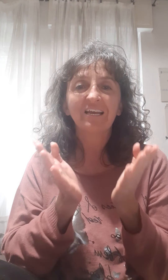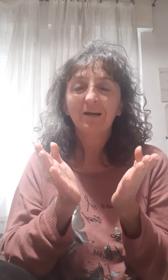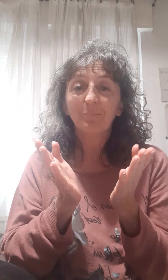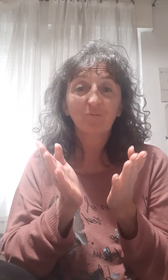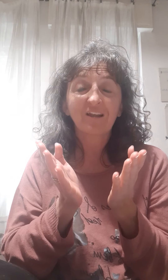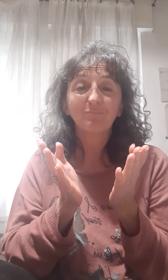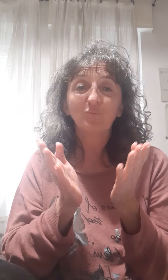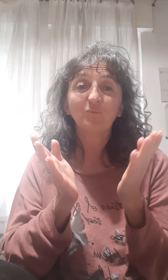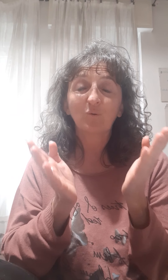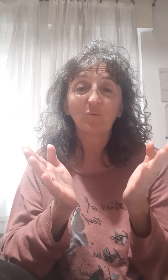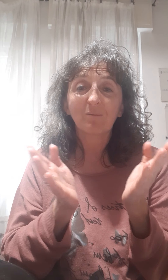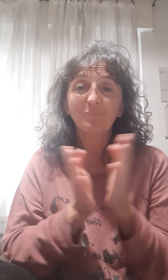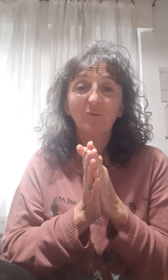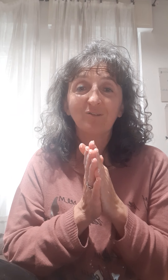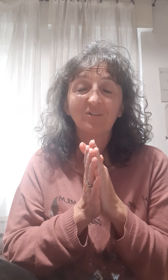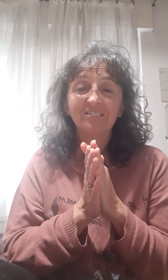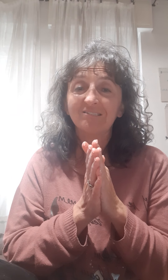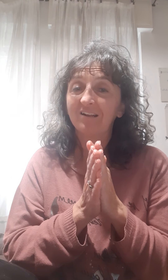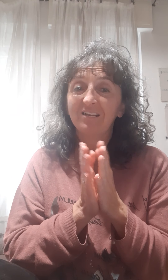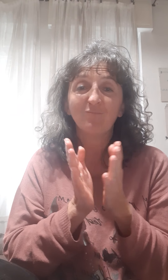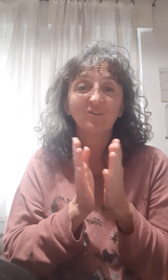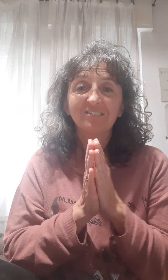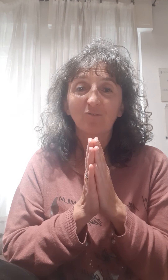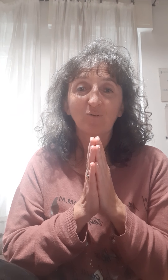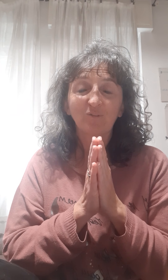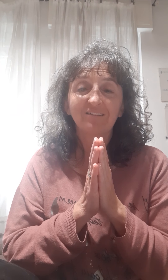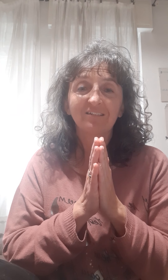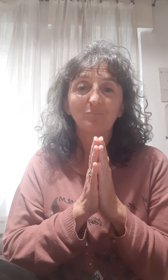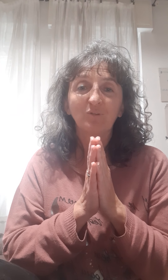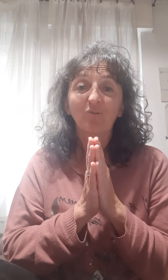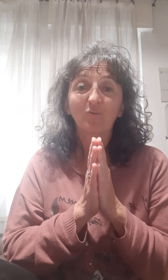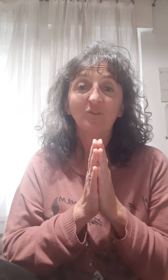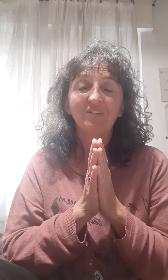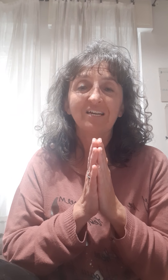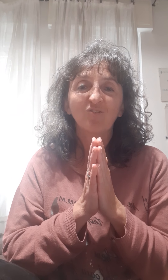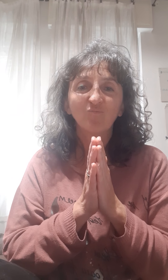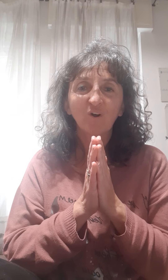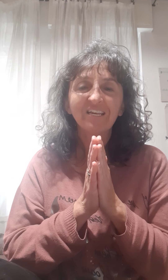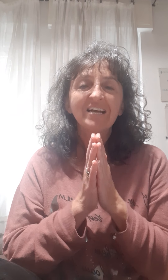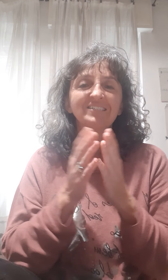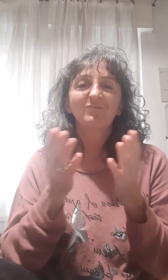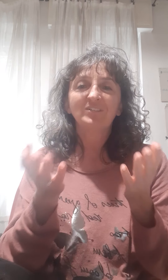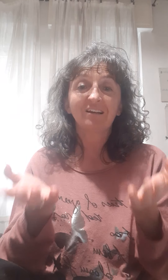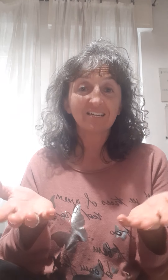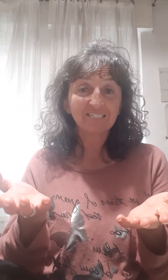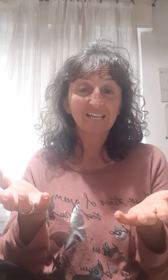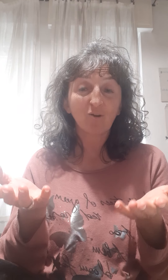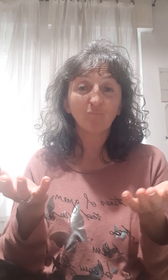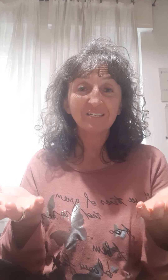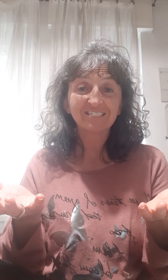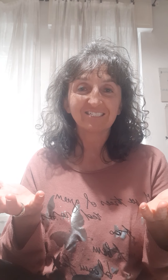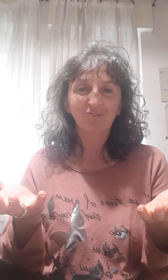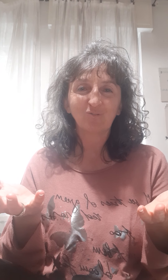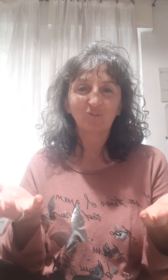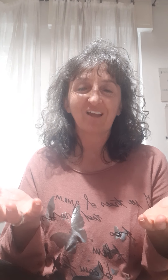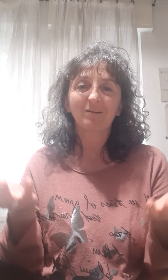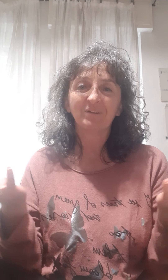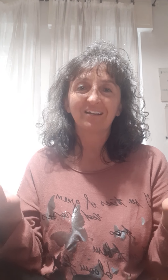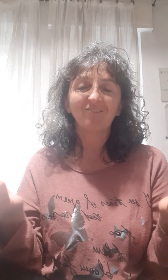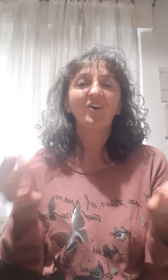provare appunto un campione di olio essenziale di limone sarò contenta di poterlo condividere con voi, se volete anche iniziare un business con Doterra, perché no,